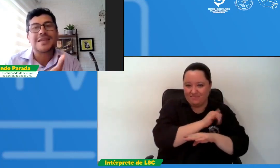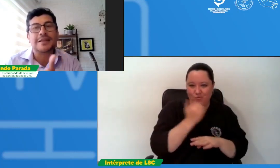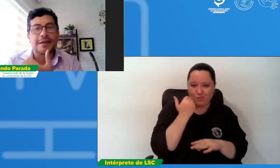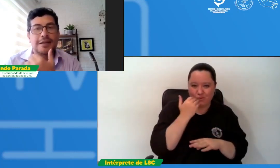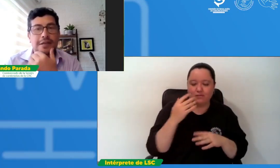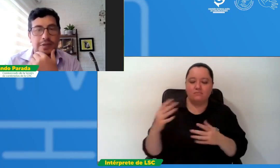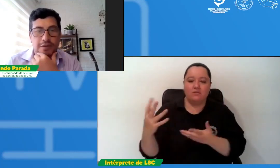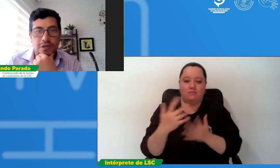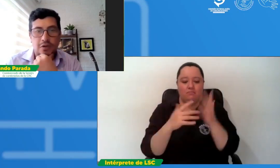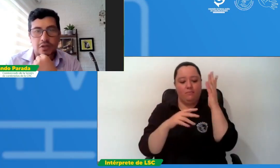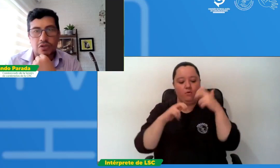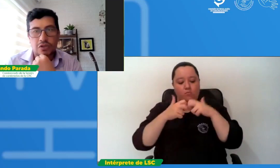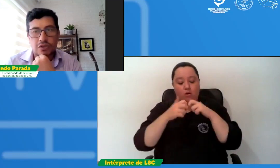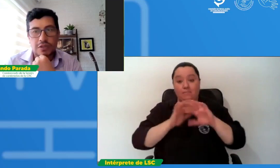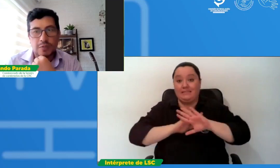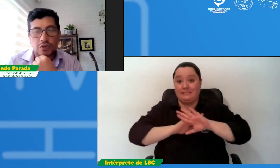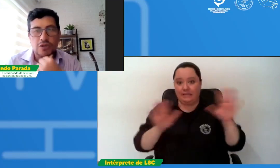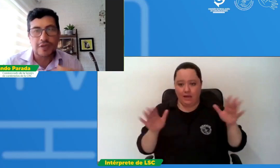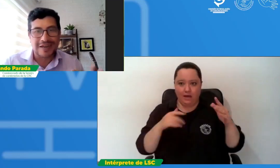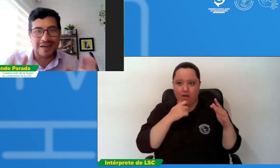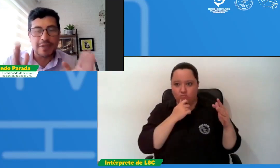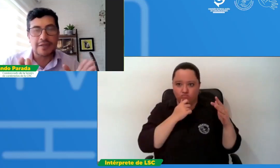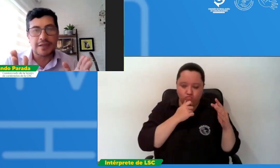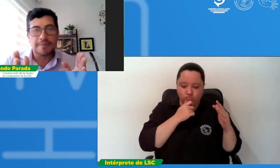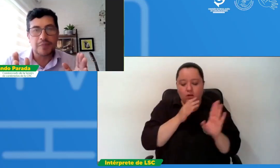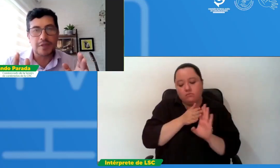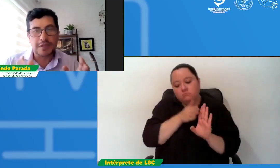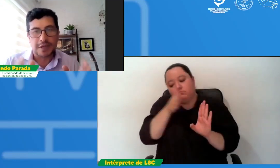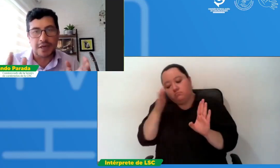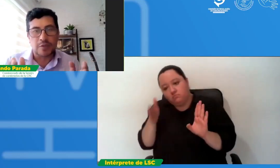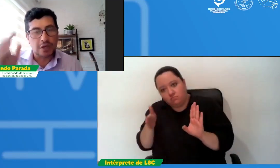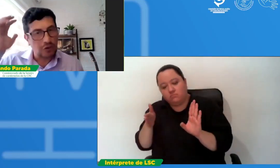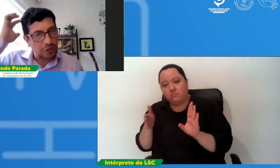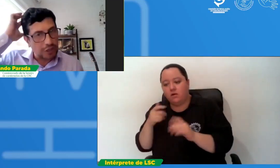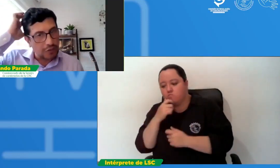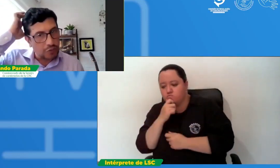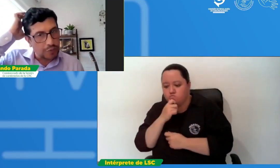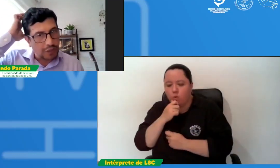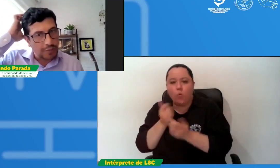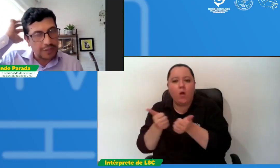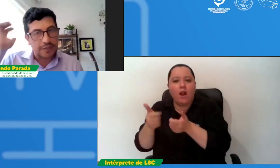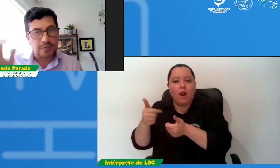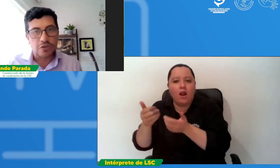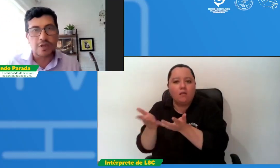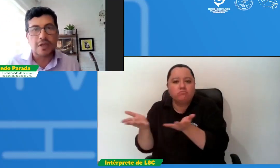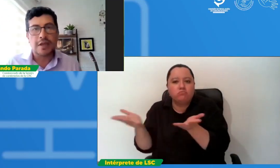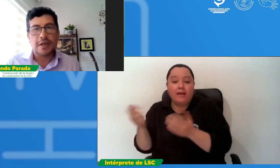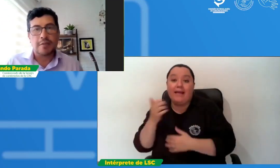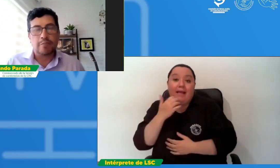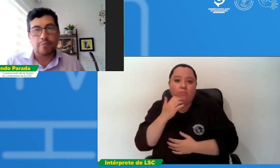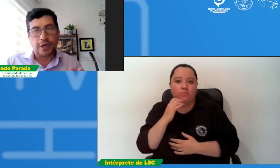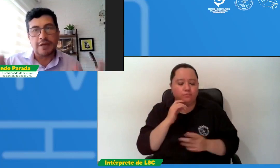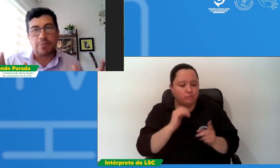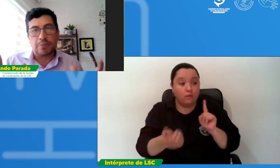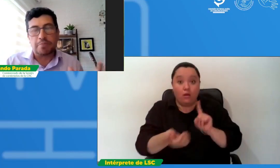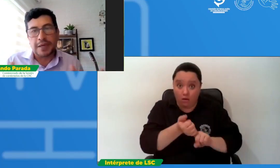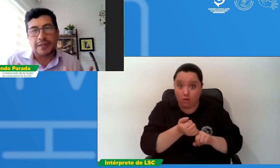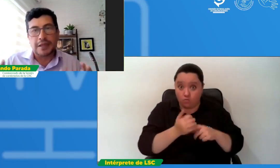alternativas o sea cuando nosotros decimos realmente si llegamos a encontrar un problema y decimos por ejemplo parte del